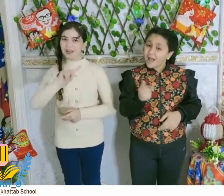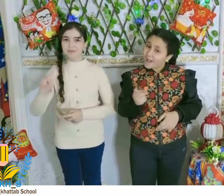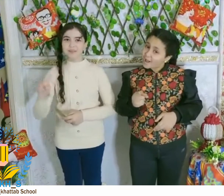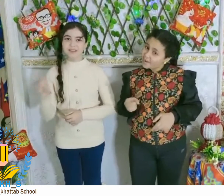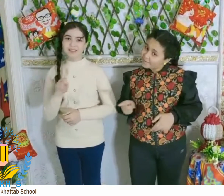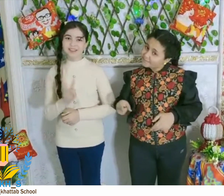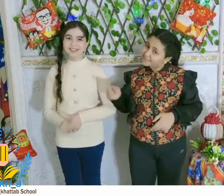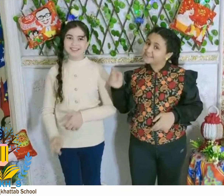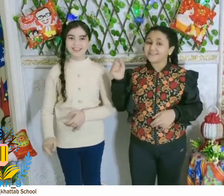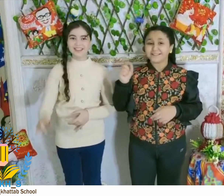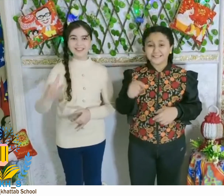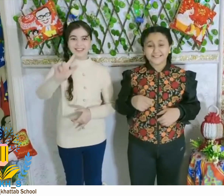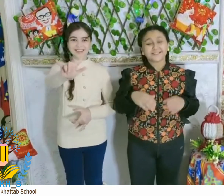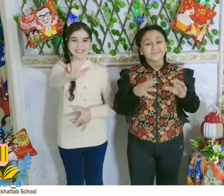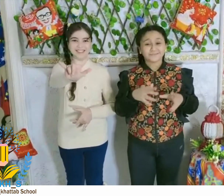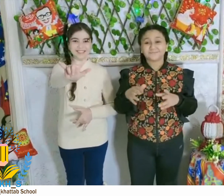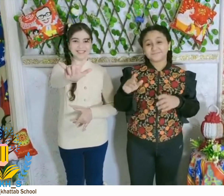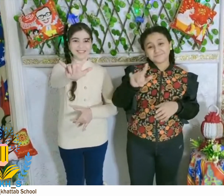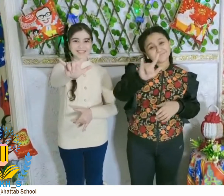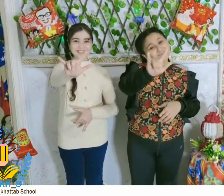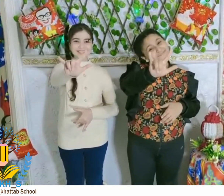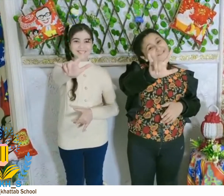حاجة تليا رمضان